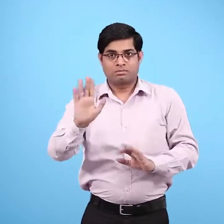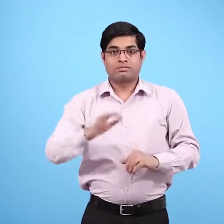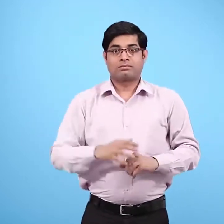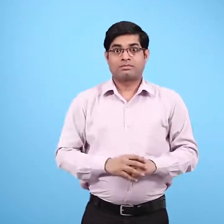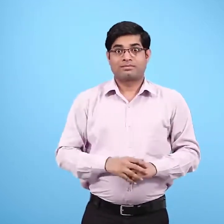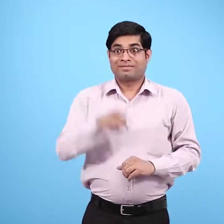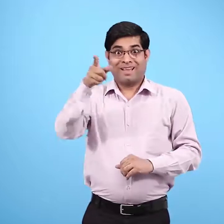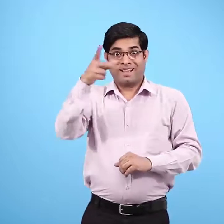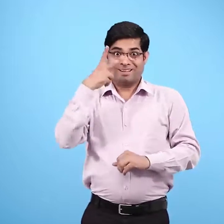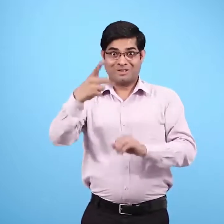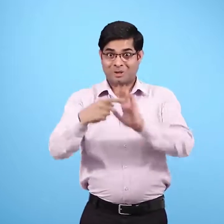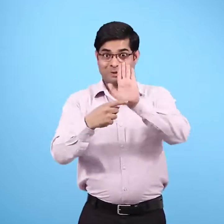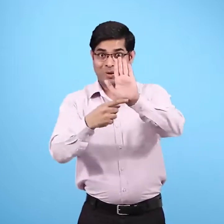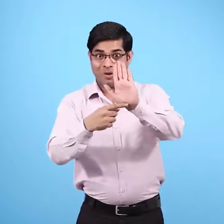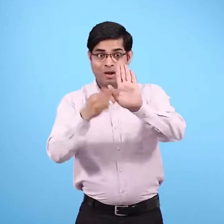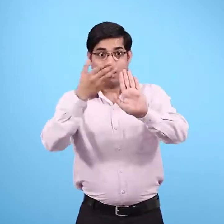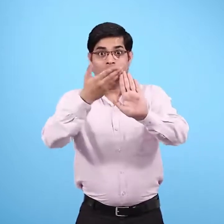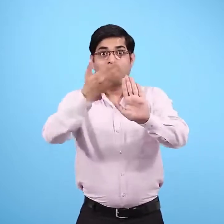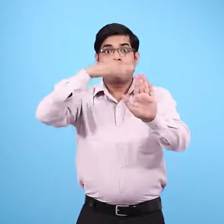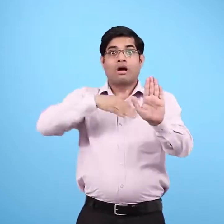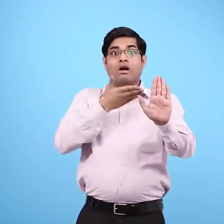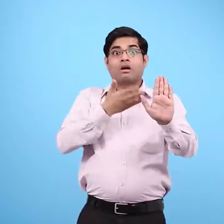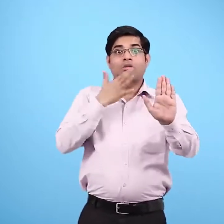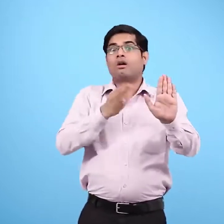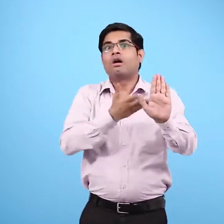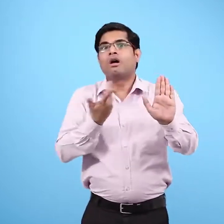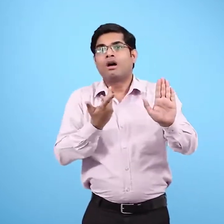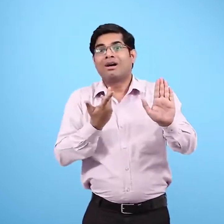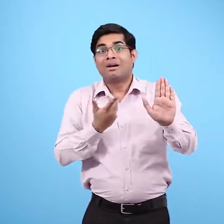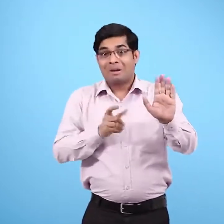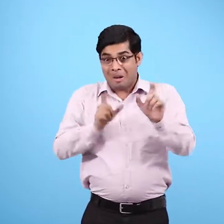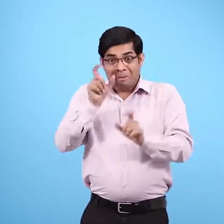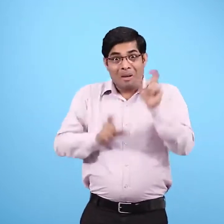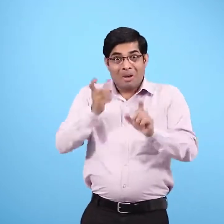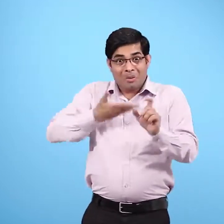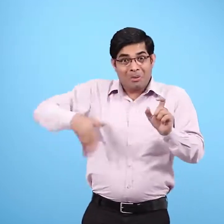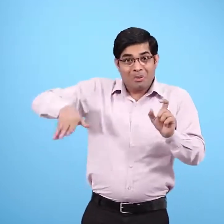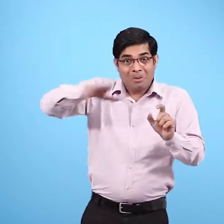दूसरी तरफ काला हांडी के कई गरिब मजदूरों की हालत गोमती जैसी है